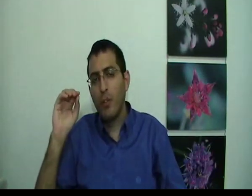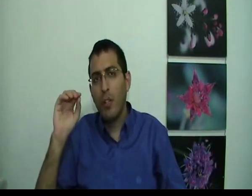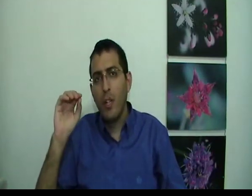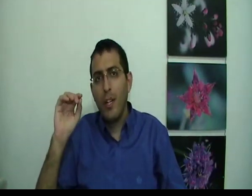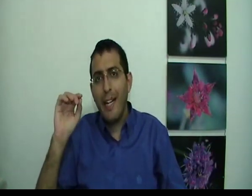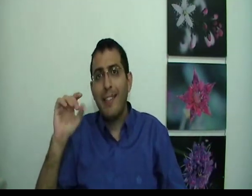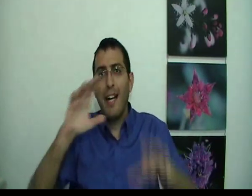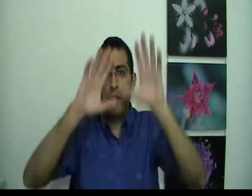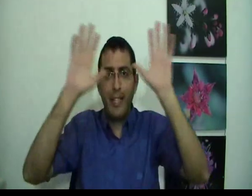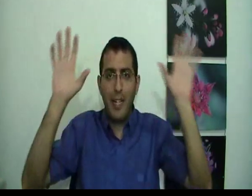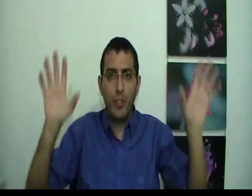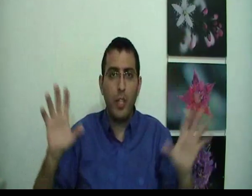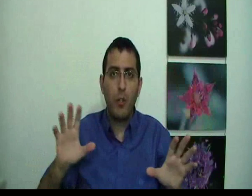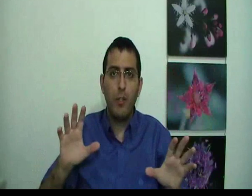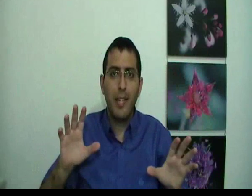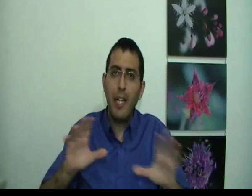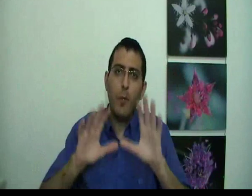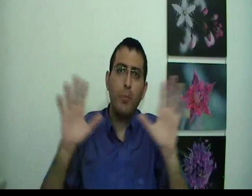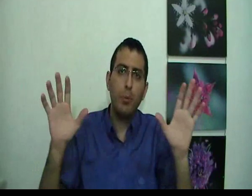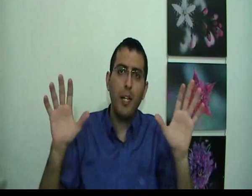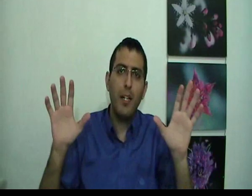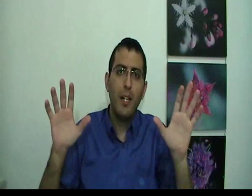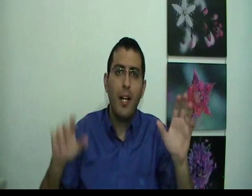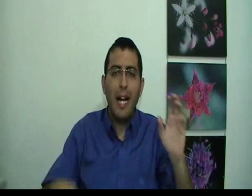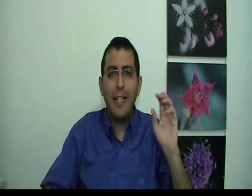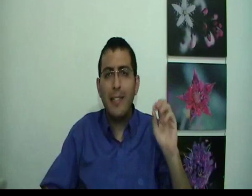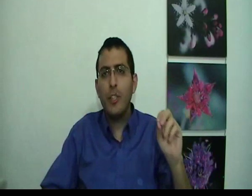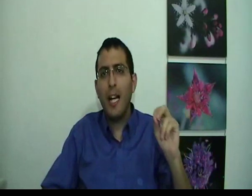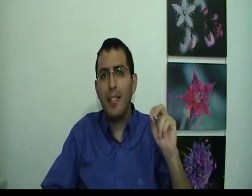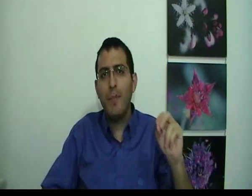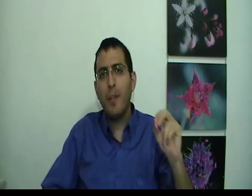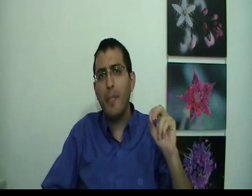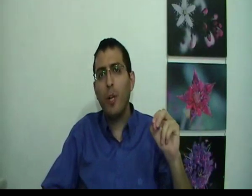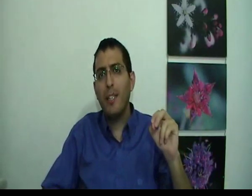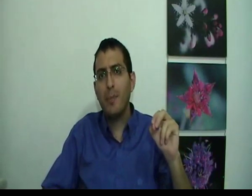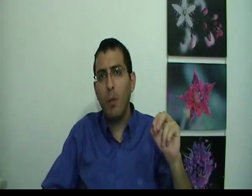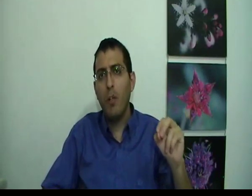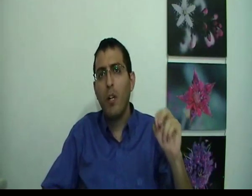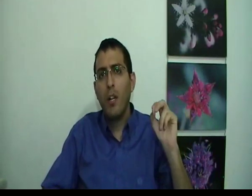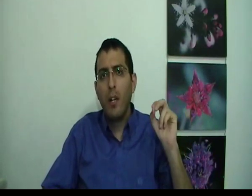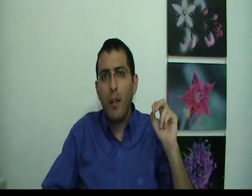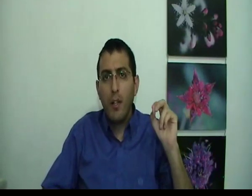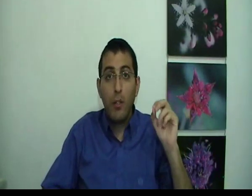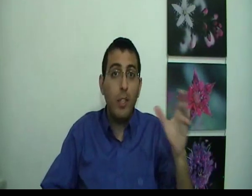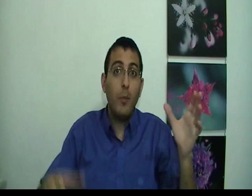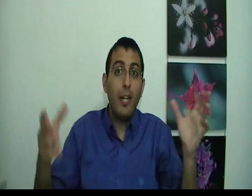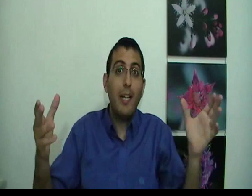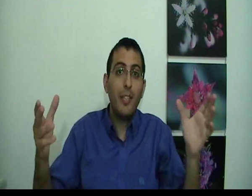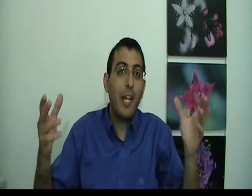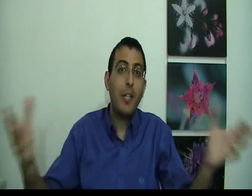את ההבנה של הקול זה עני היא מאוד פשוטה על ידי זה שהאדם תמיד שואל את עצמו קודם כל על ידי השאלה של